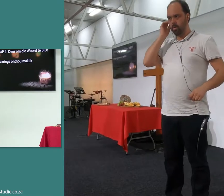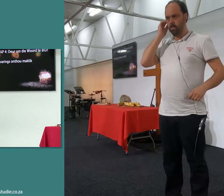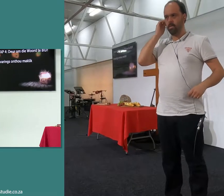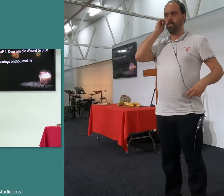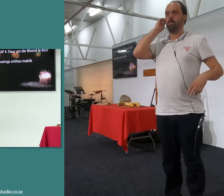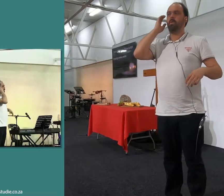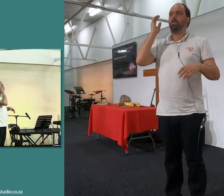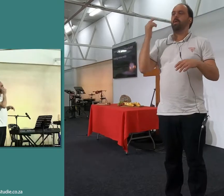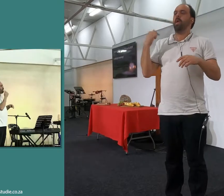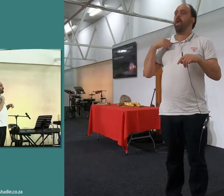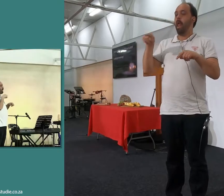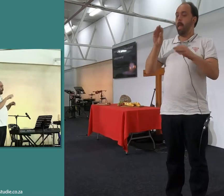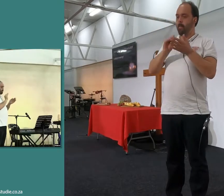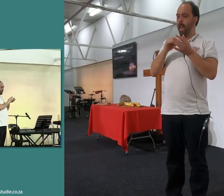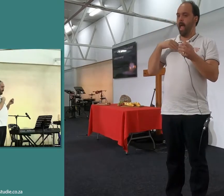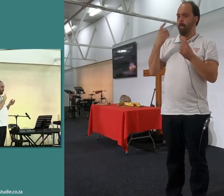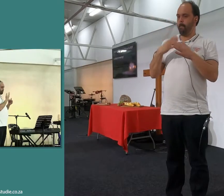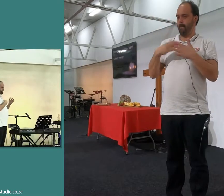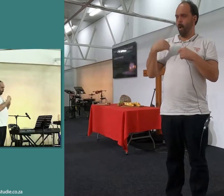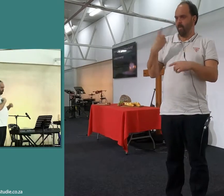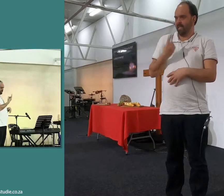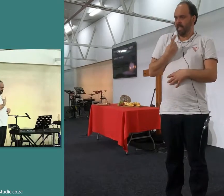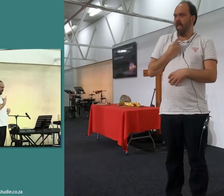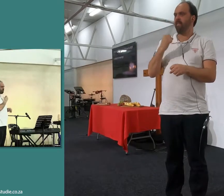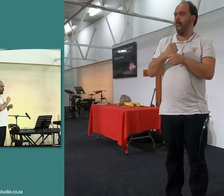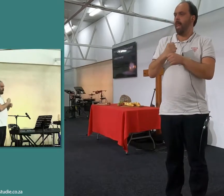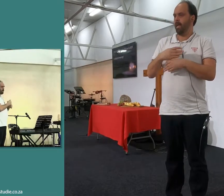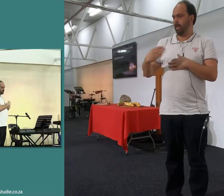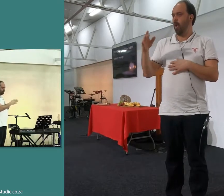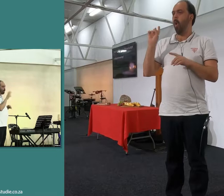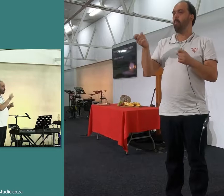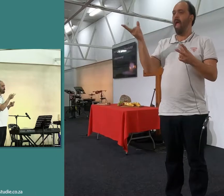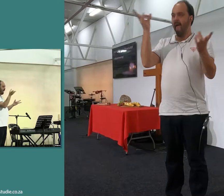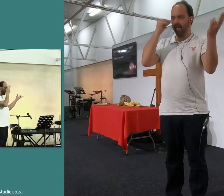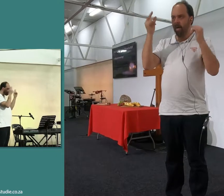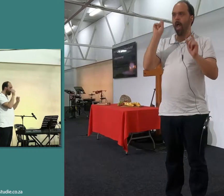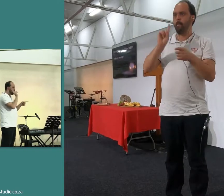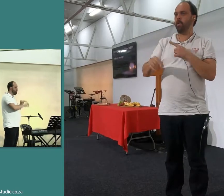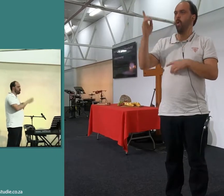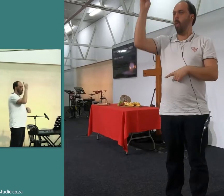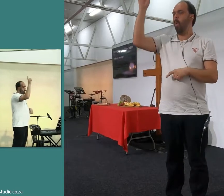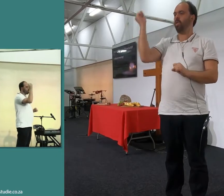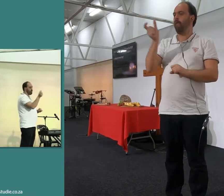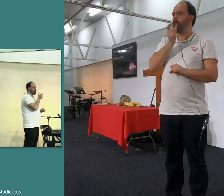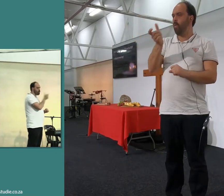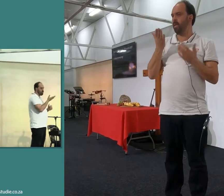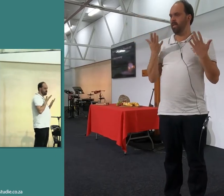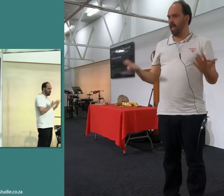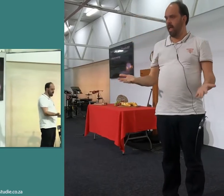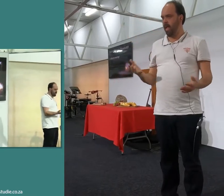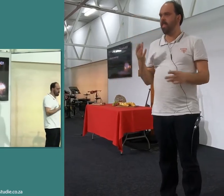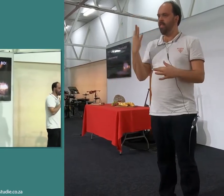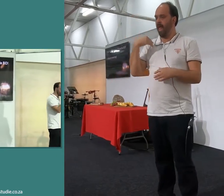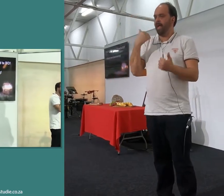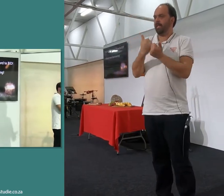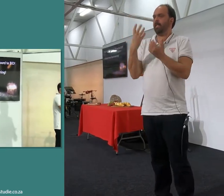geleentere in, om my woord ervaring te hee, om my ervaring met Godse woord te hee, terwyl ek by ons sit, en, so word dit,